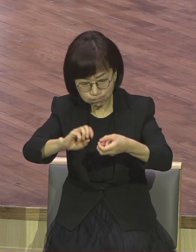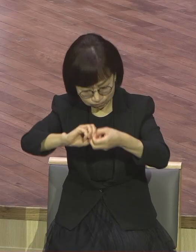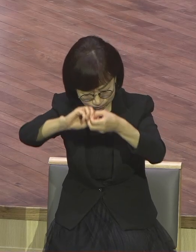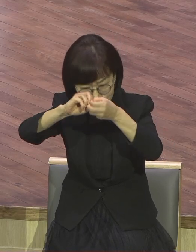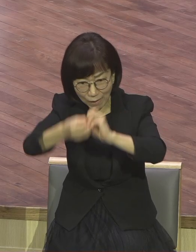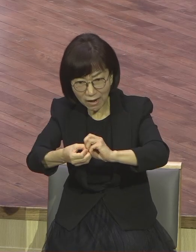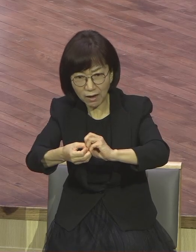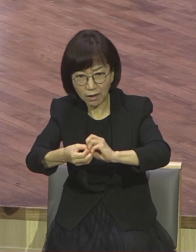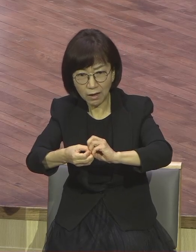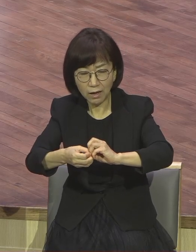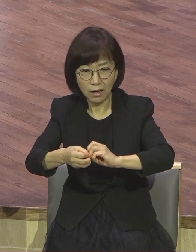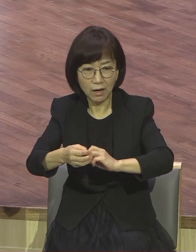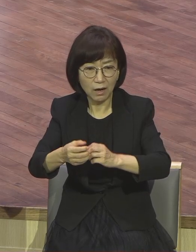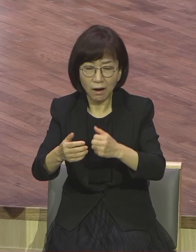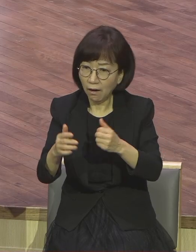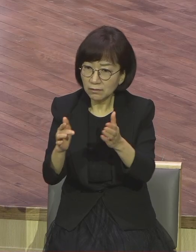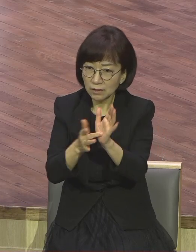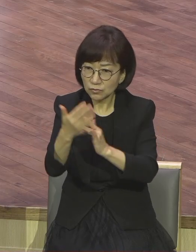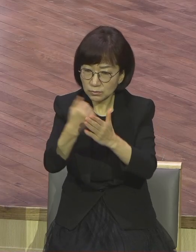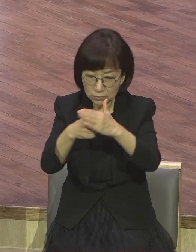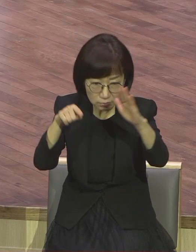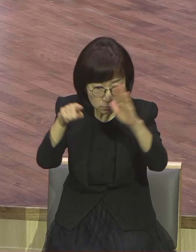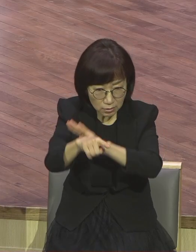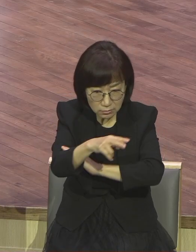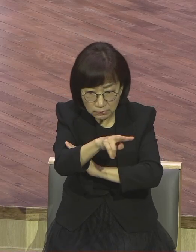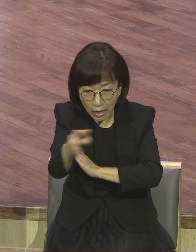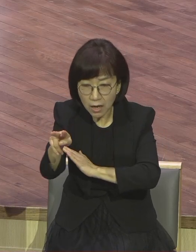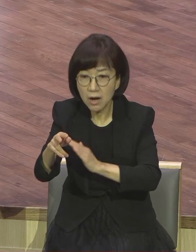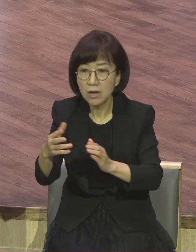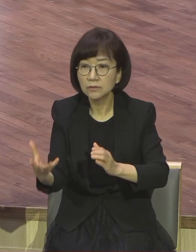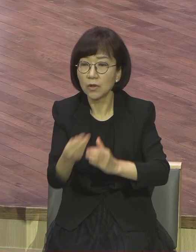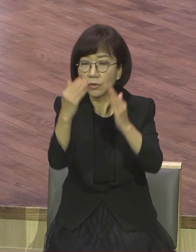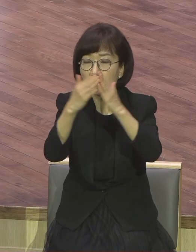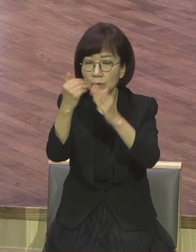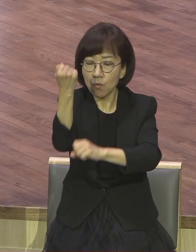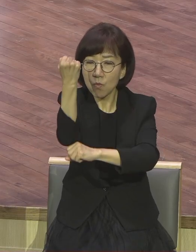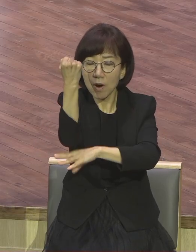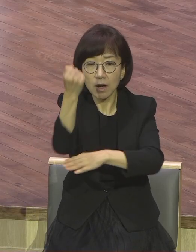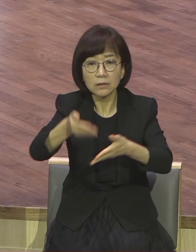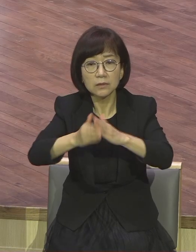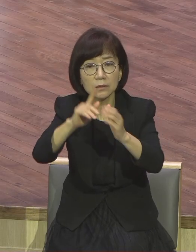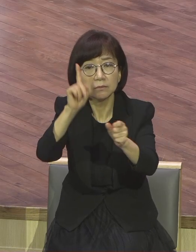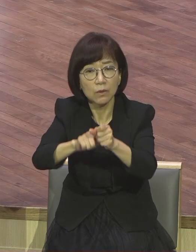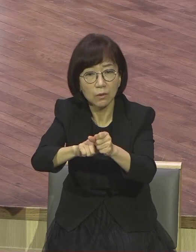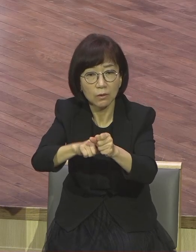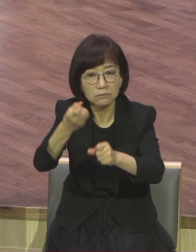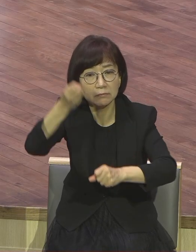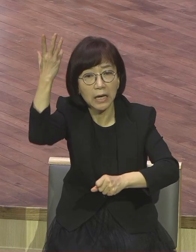못했기 때문에 성전의 본질을 뭐요? 회복시키기 위해서. 성전이 무엇인가를.